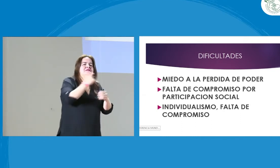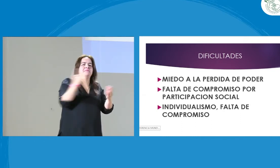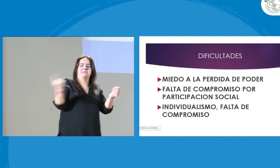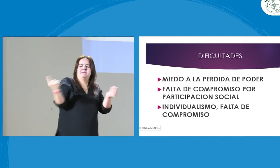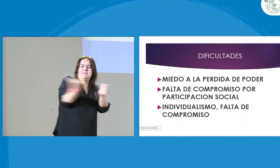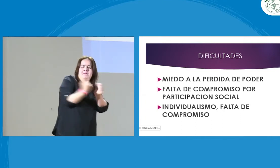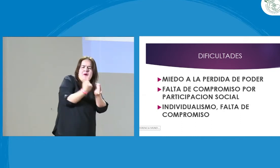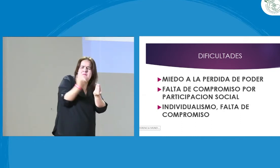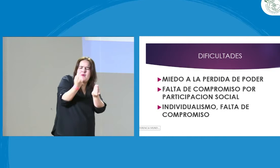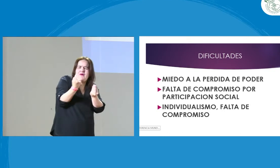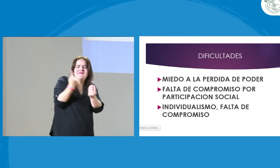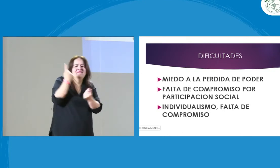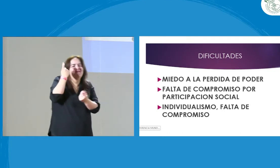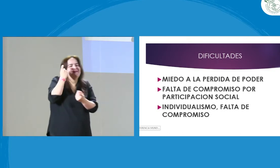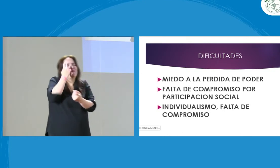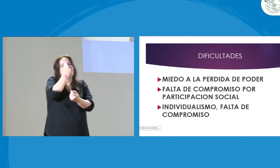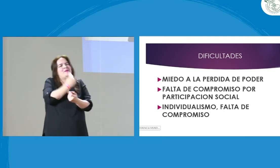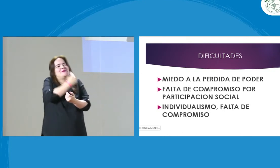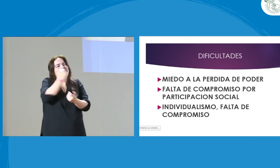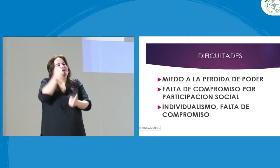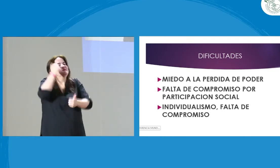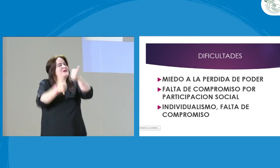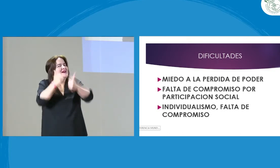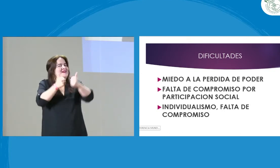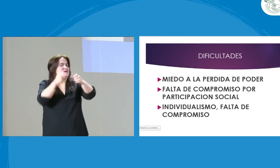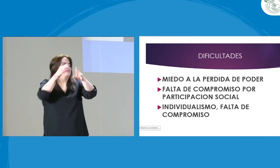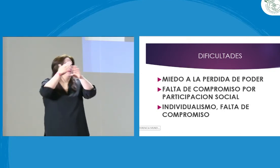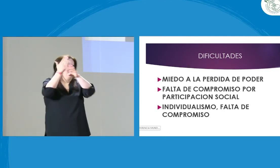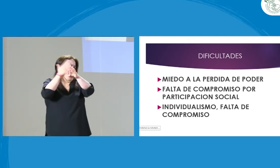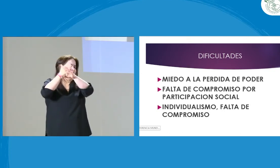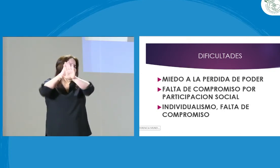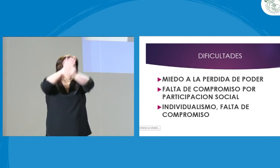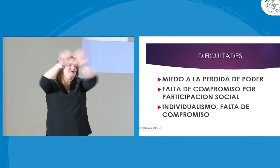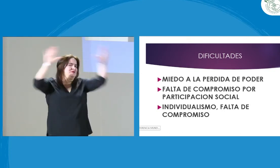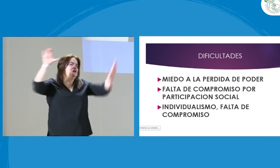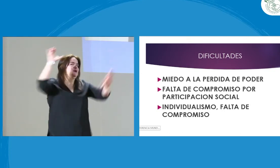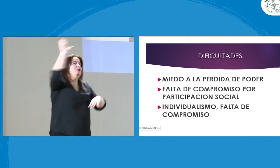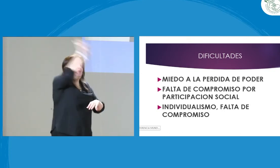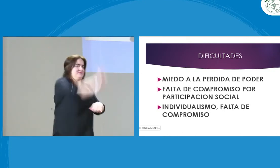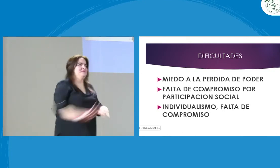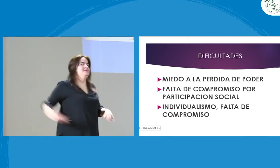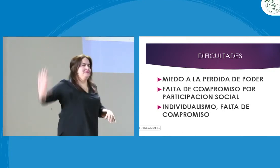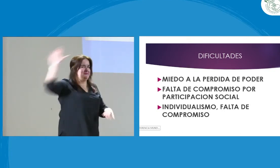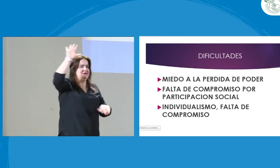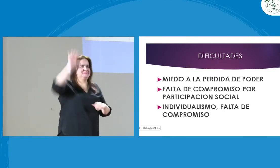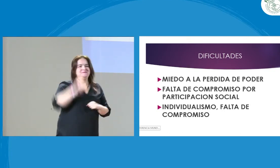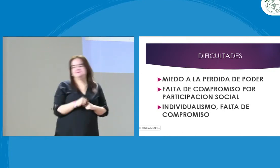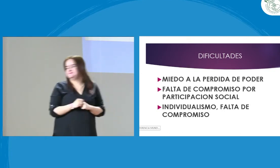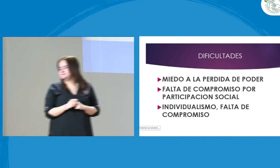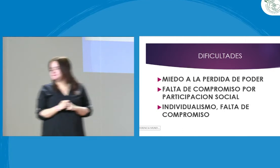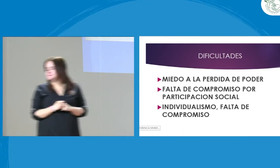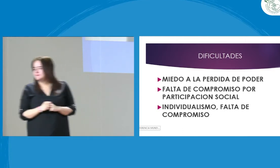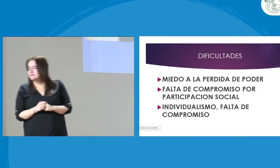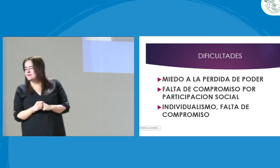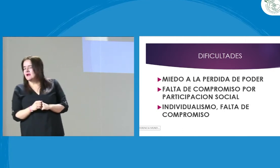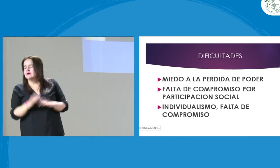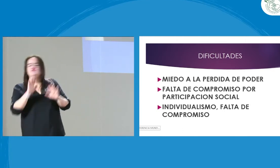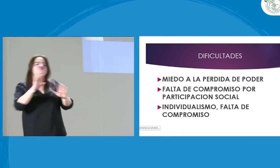la participación social. Entonces, tenemos falta de compromiso, por ejemplo, en diferentes lugares de